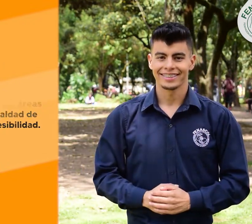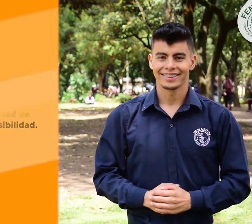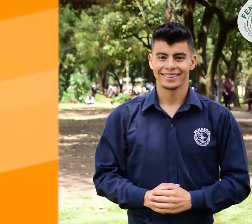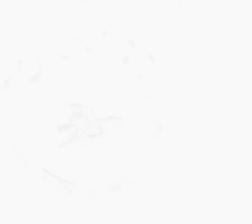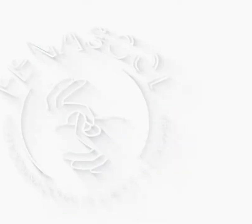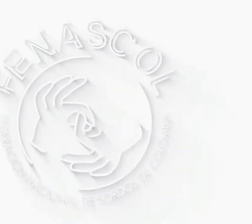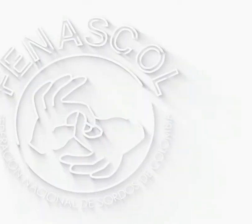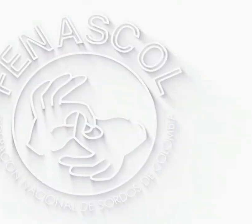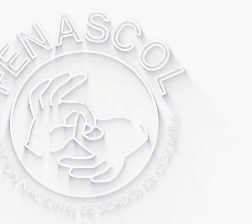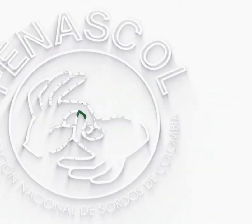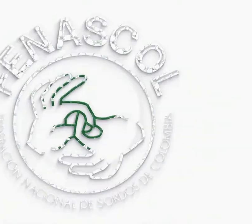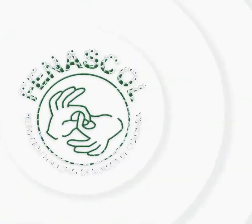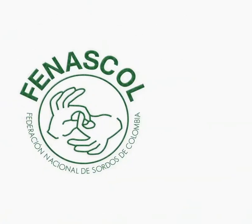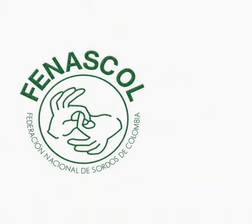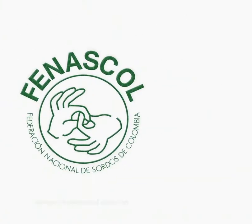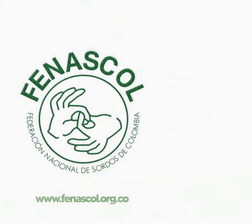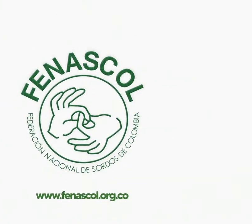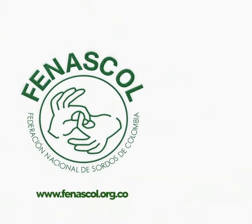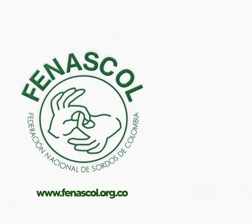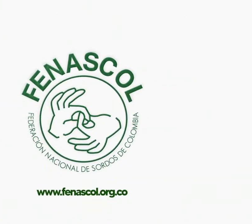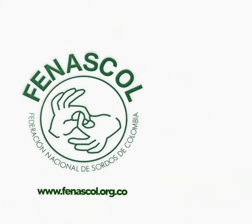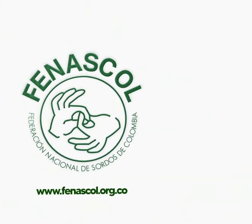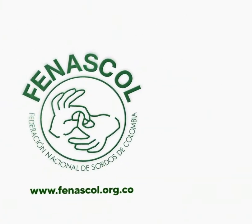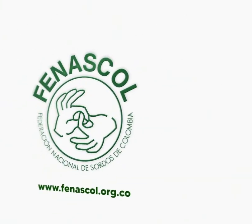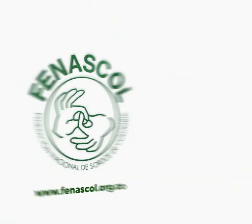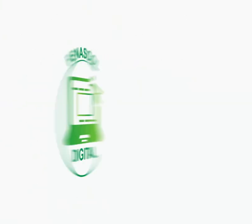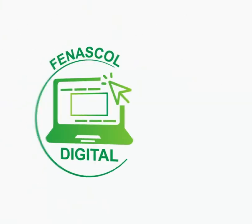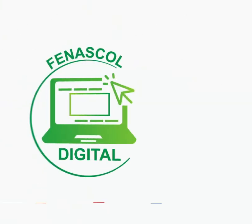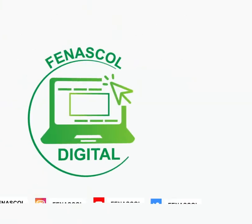empresas